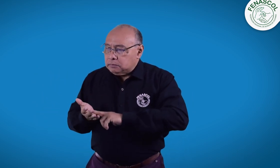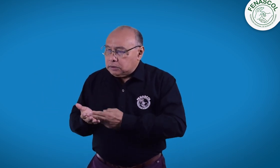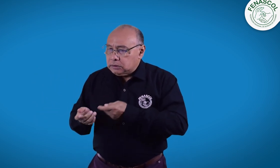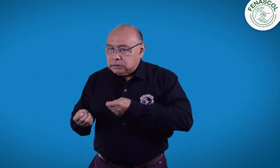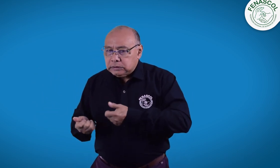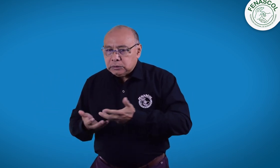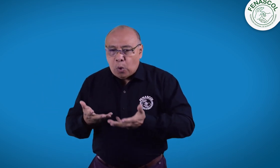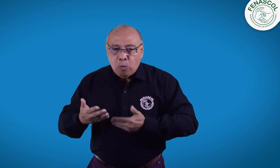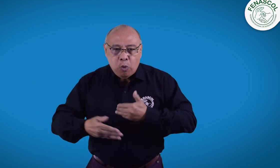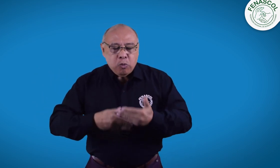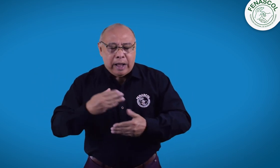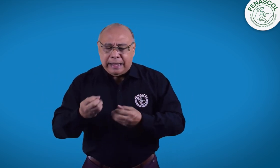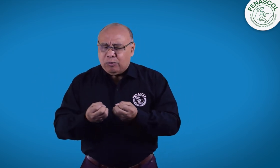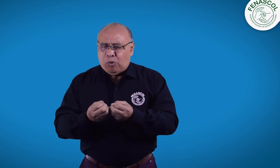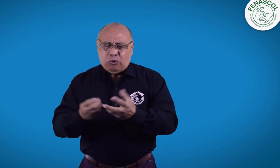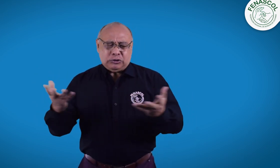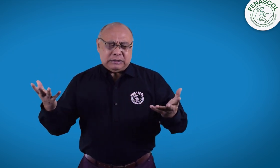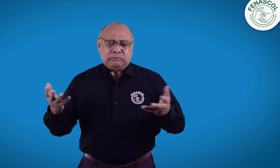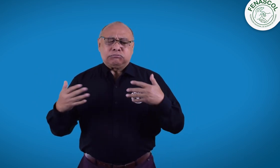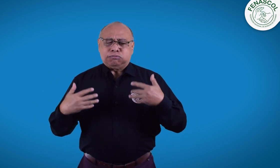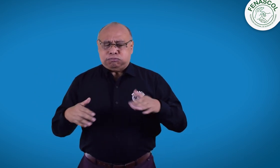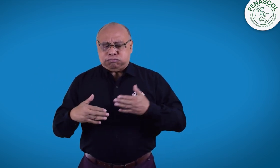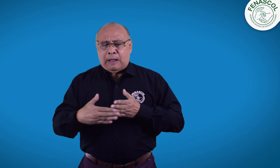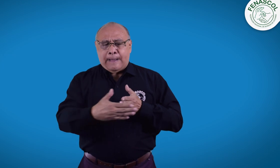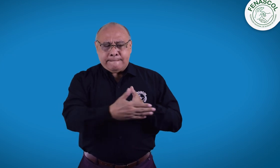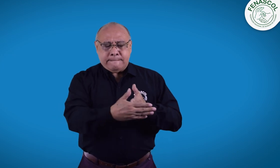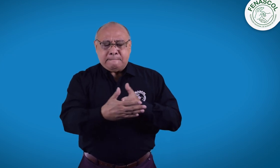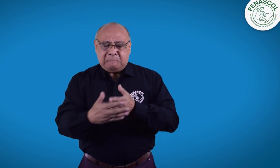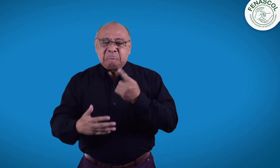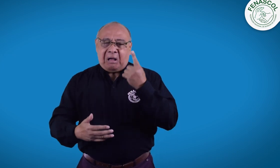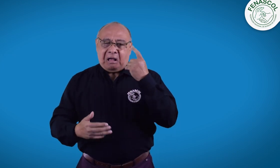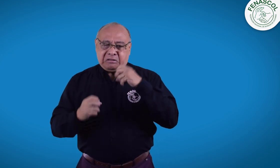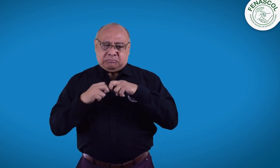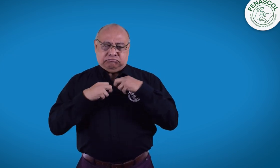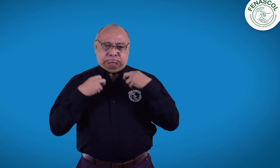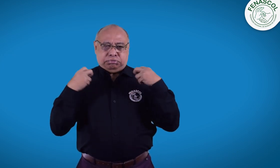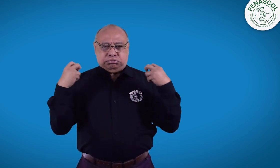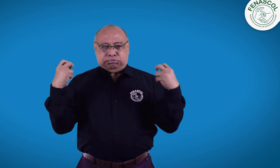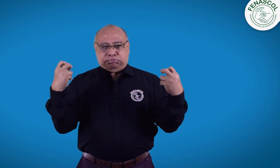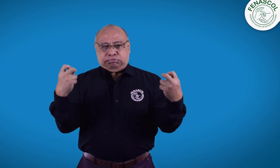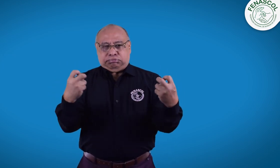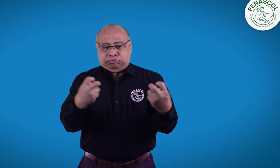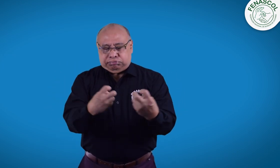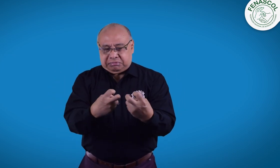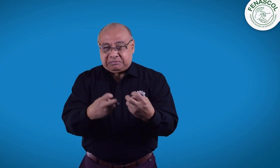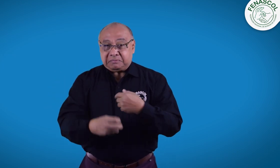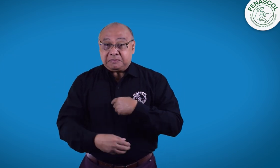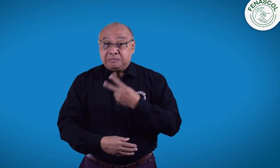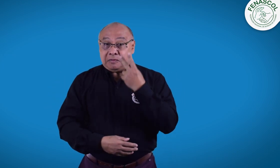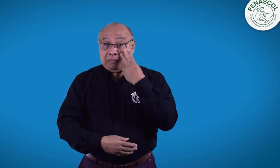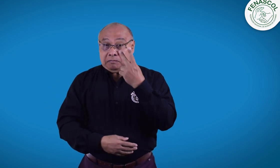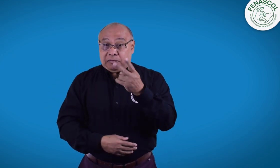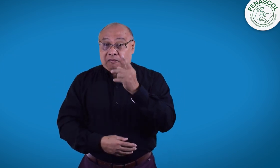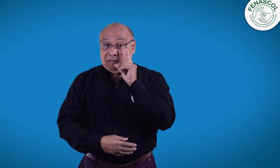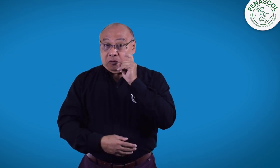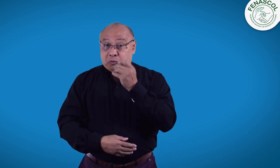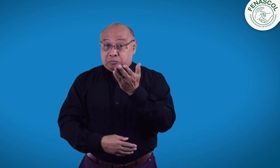espacios. Precisamente ese fue el tema de la reunión del día de ayer. Miren algunas imágenes de ese momento.